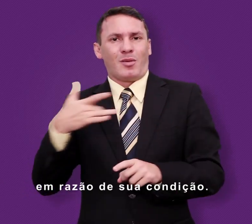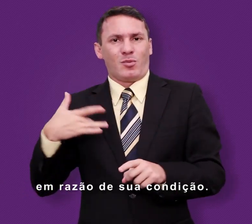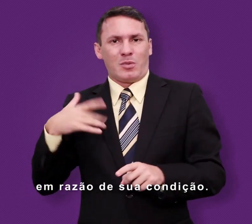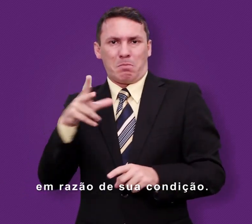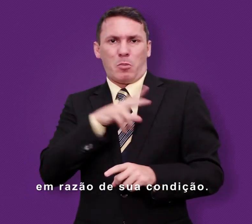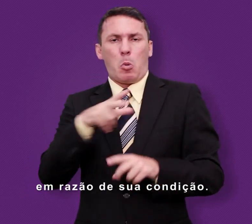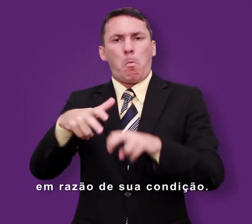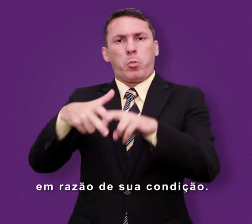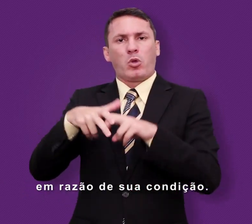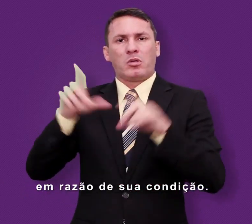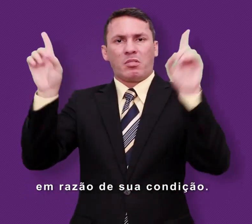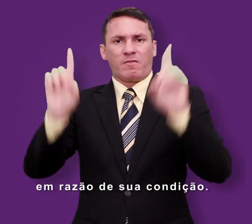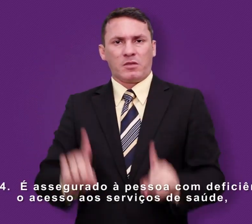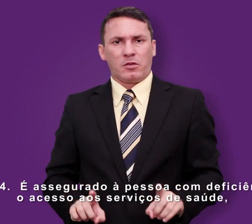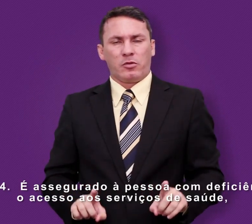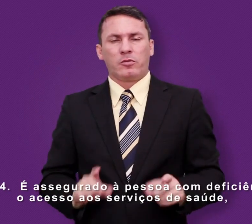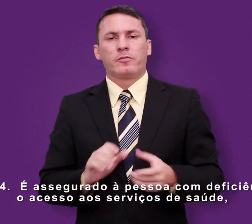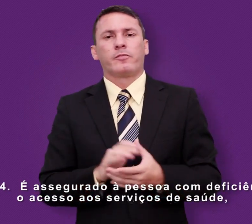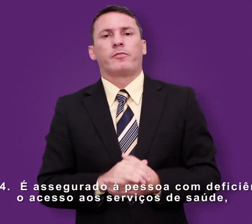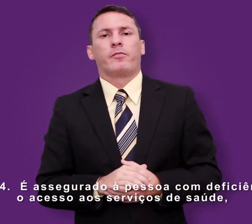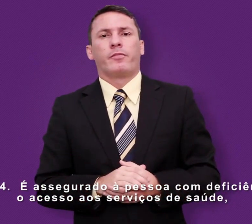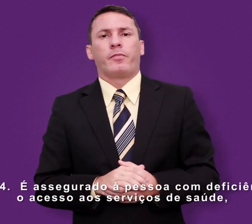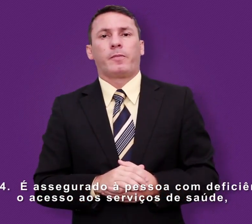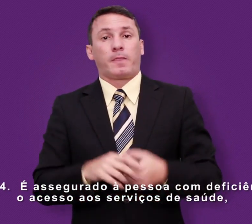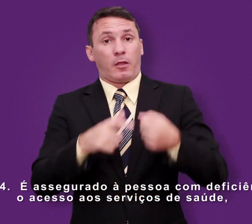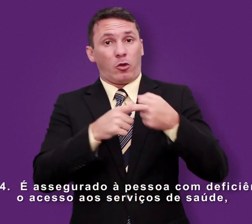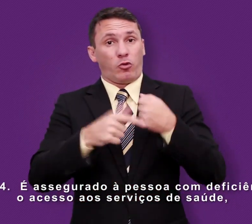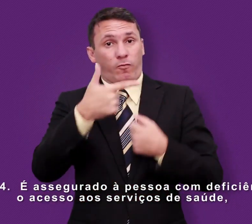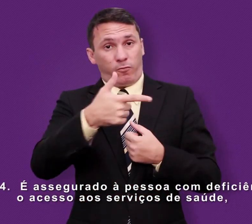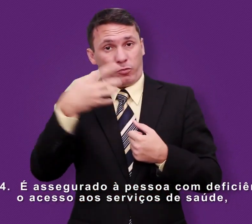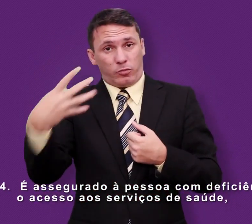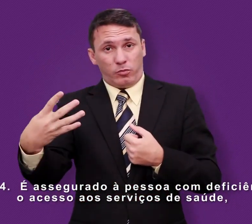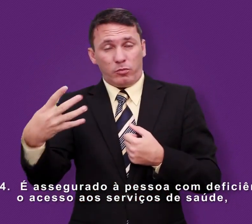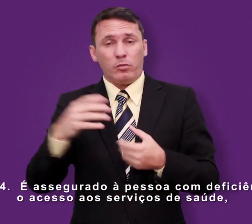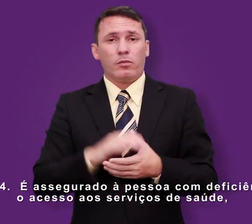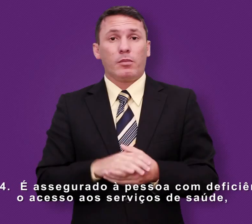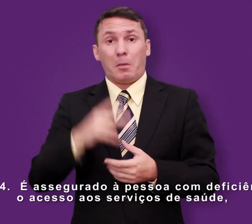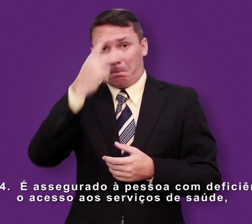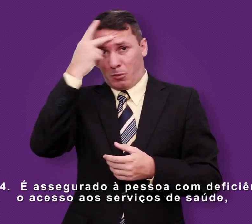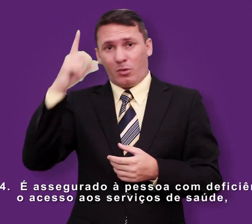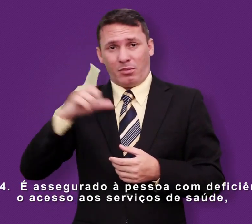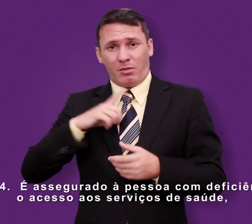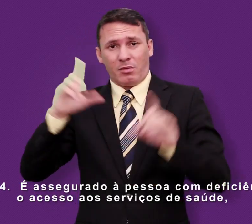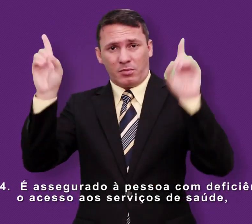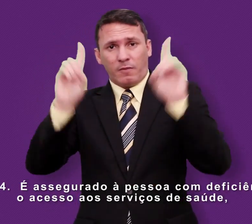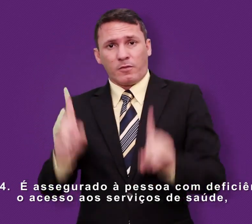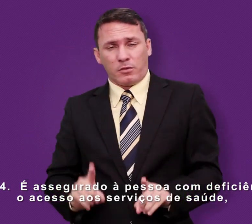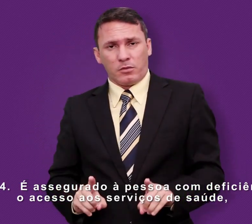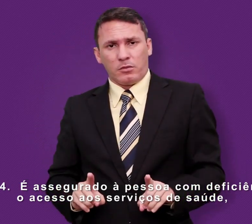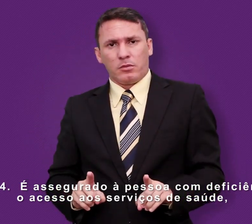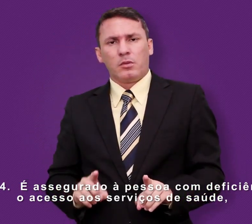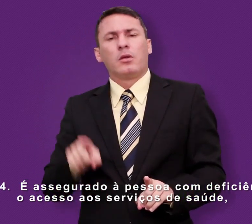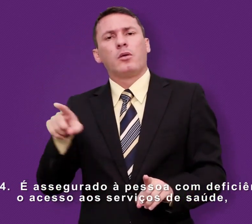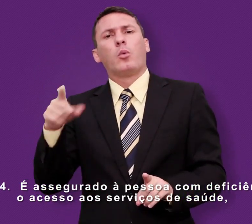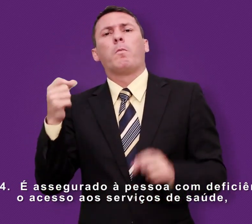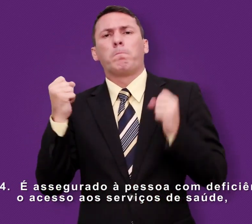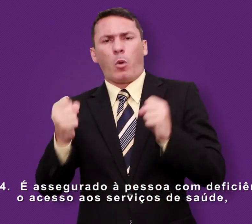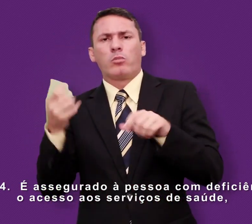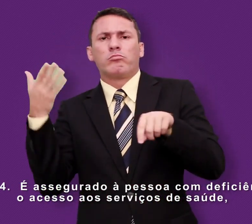razão de sua condição. Artigo 24. É assegurado à pessoa com deficiência o acesso aos serviços